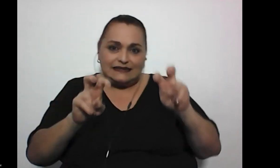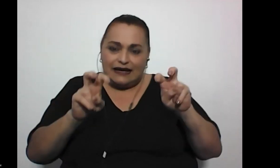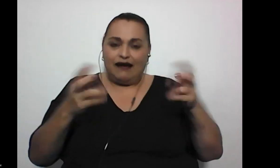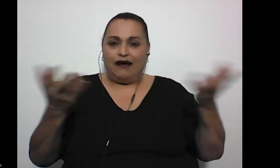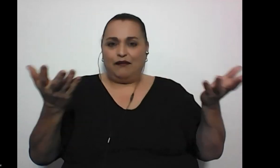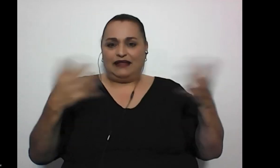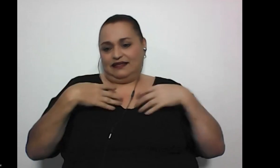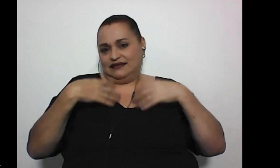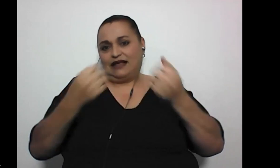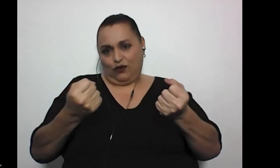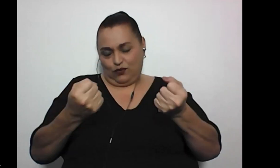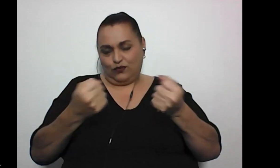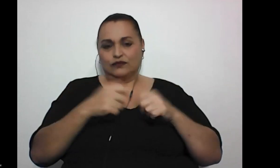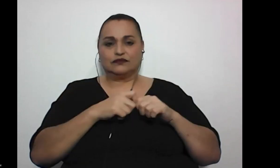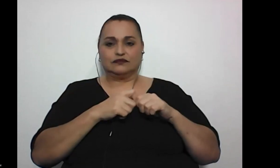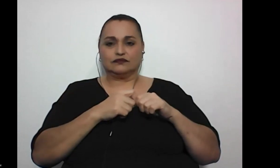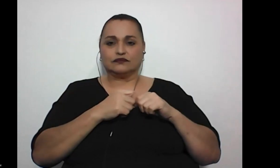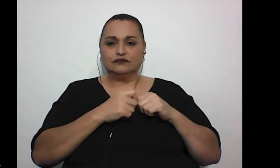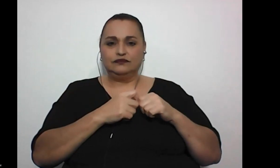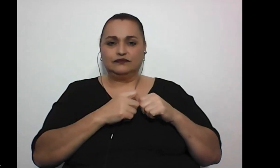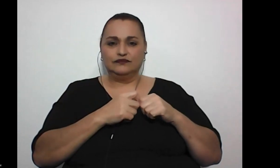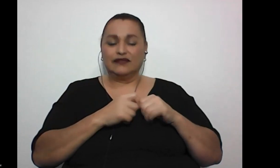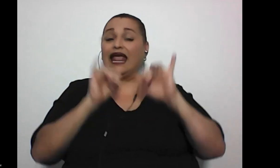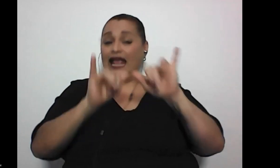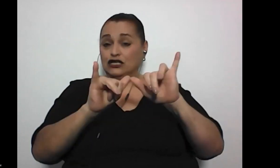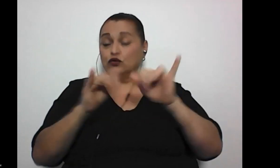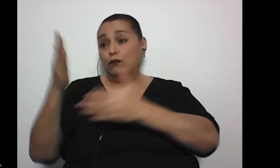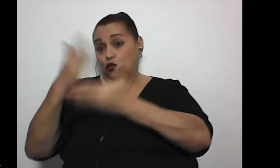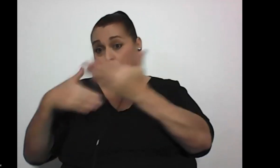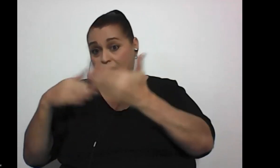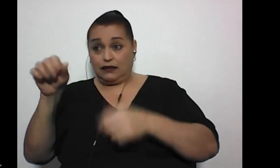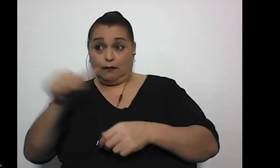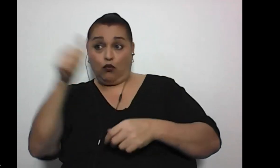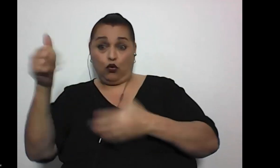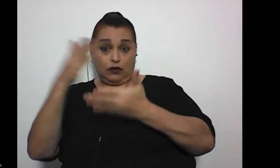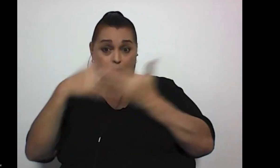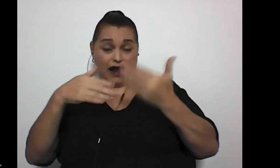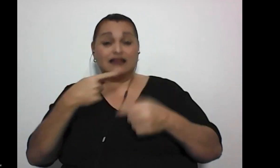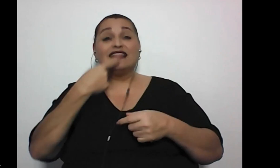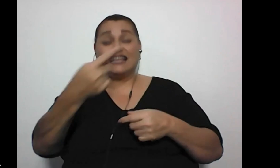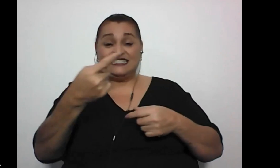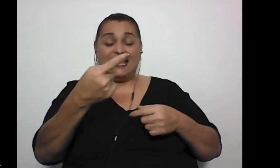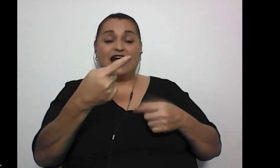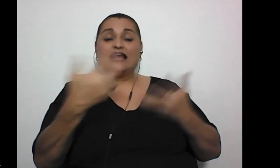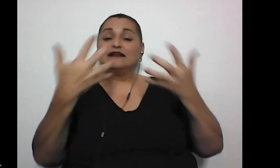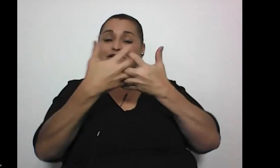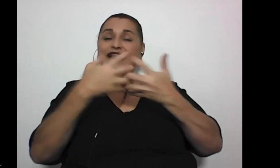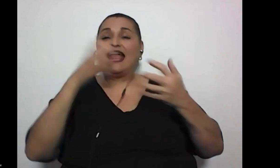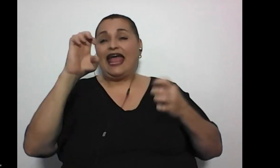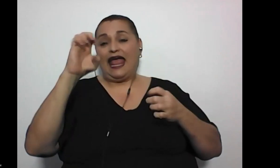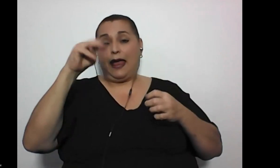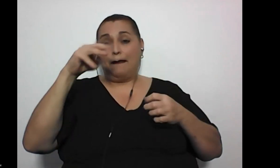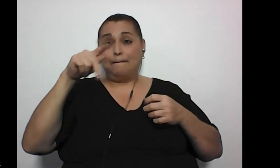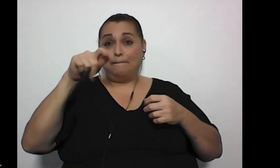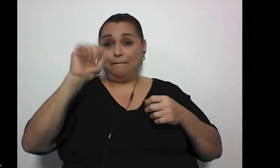de salud, ¿verdad? Eso por un lado, por otro lado mencionaban empatía y respeto, Carolina insistía mucho